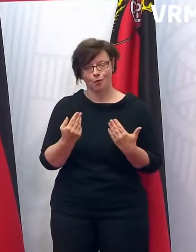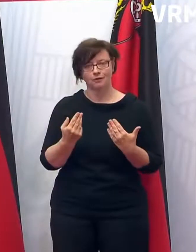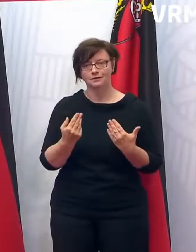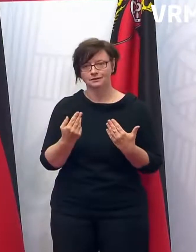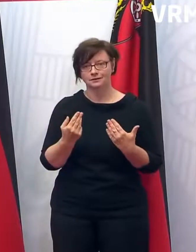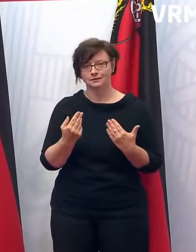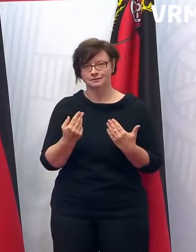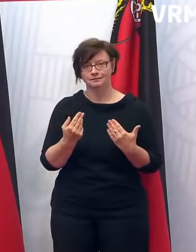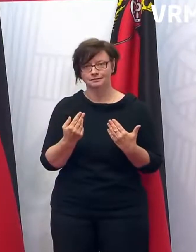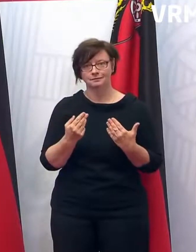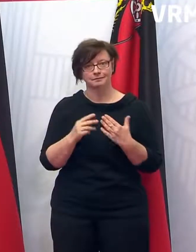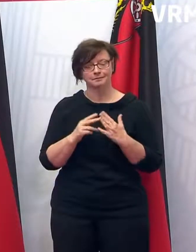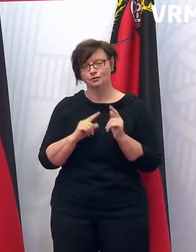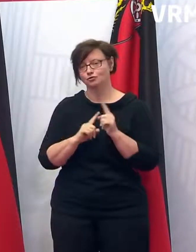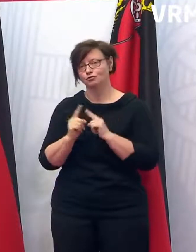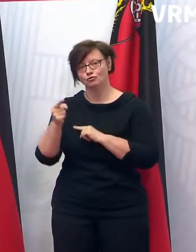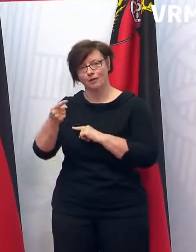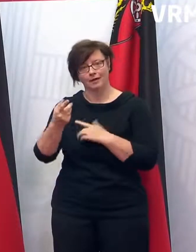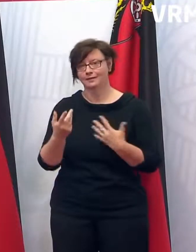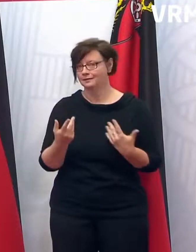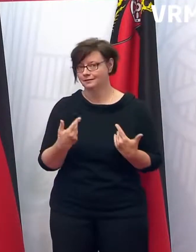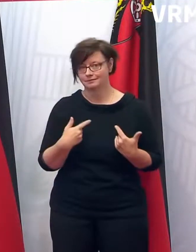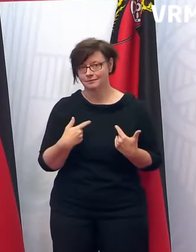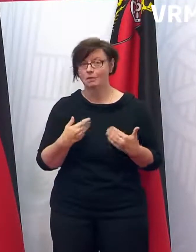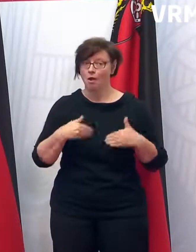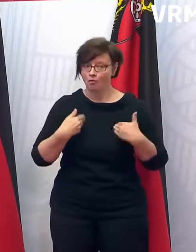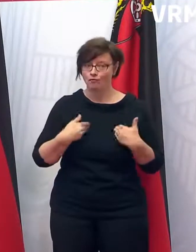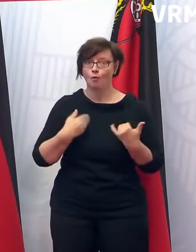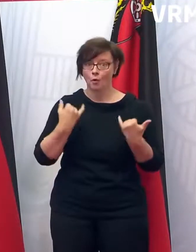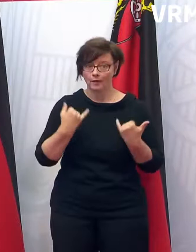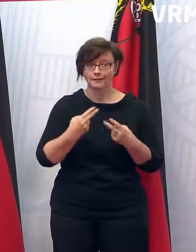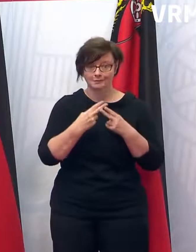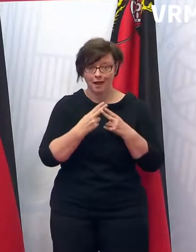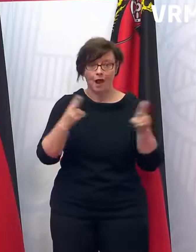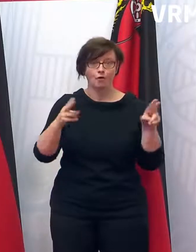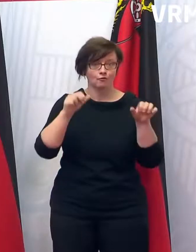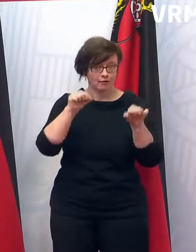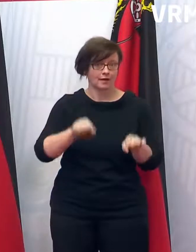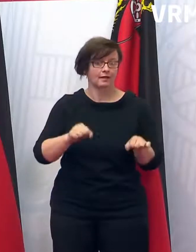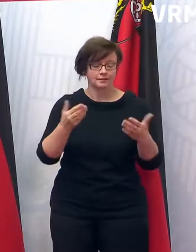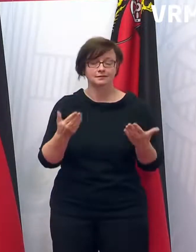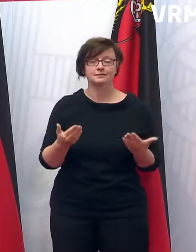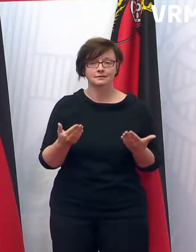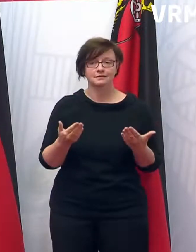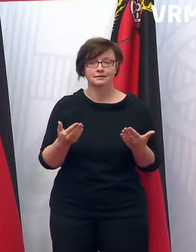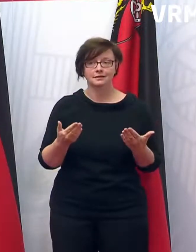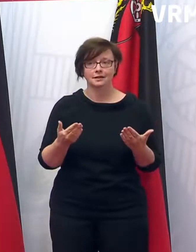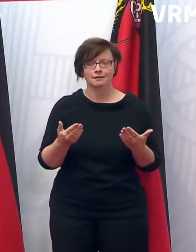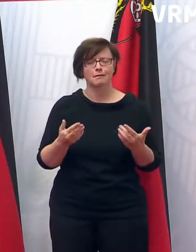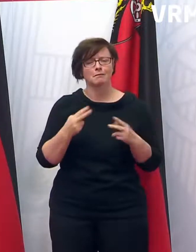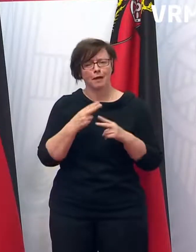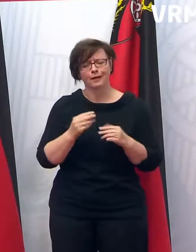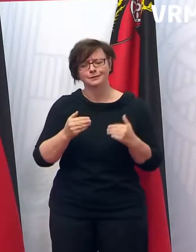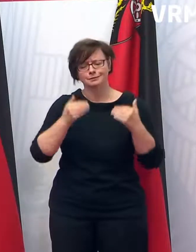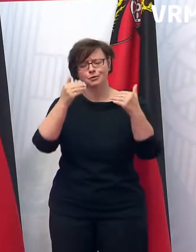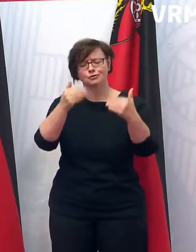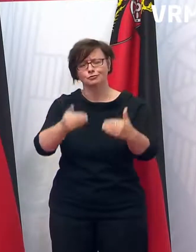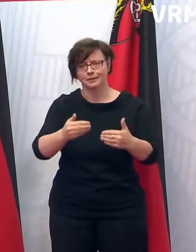noch an der Situation vorbei. Also wir sind sehr froh, dass wir so weit jetzt schon öffnen können heute und alles andere kommt danach.